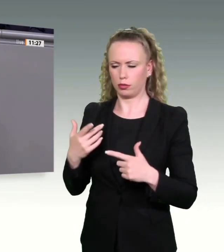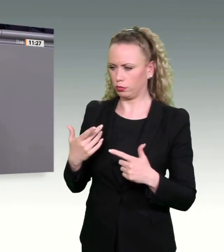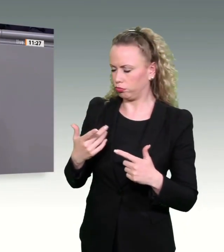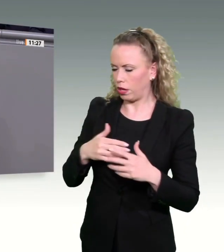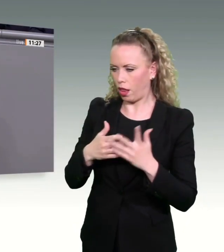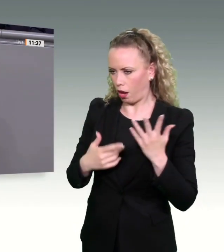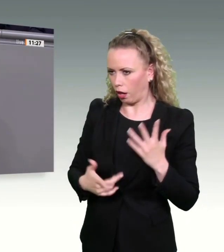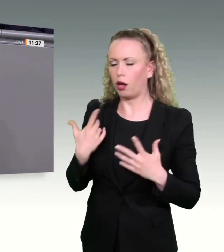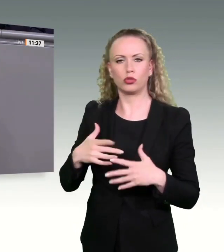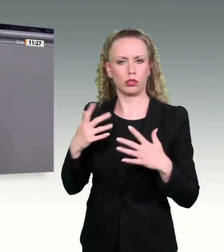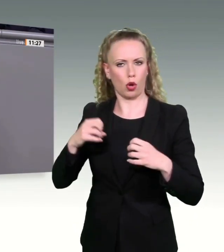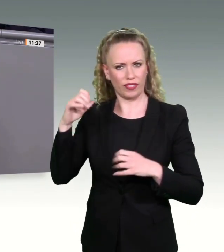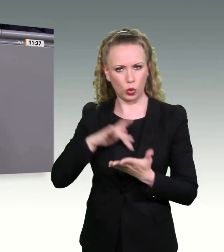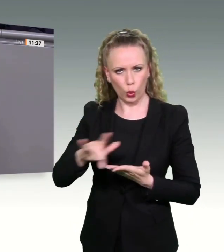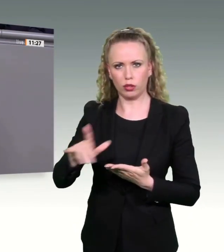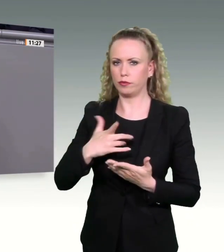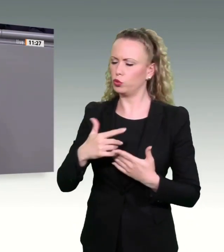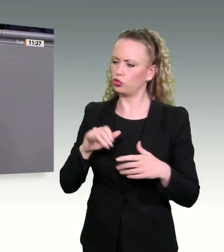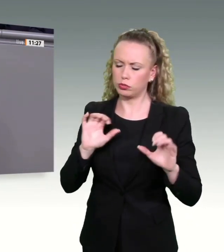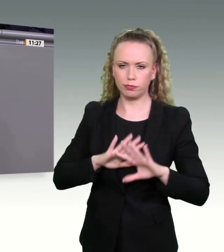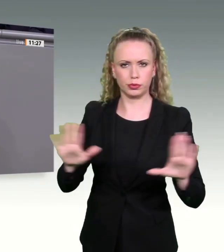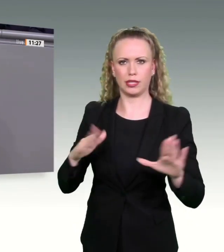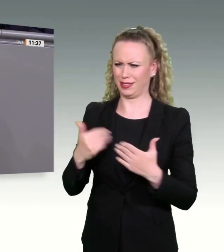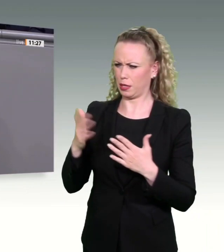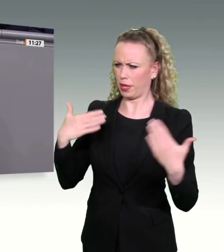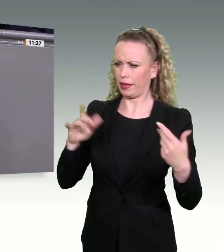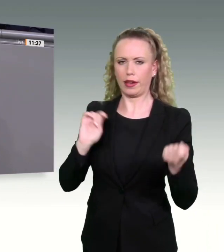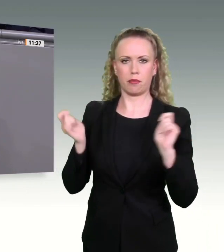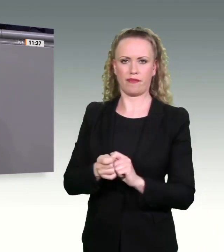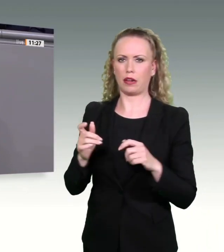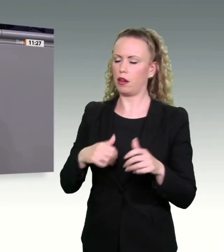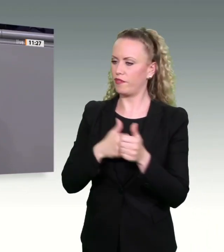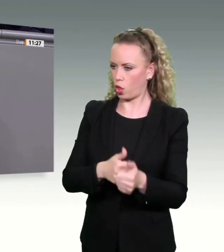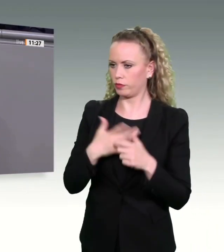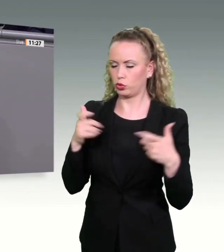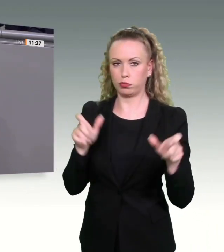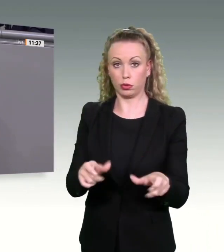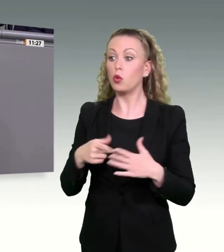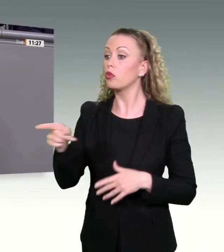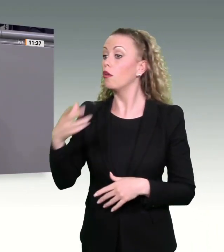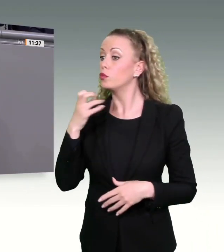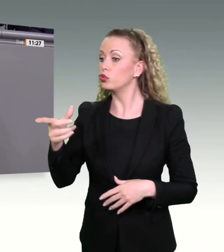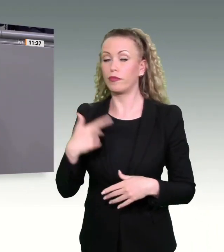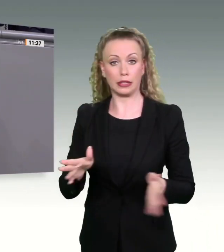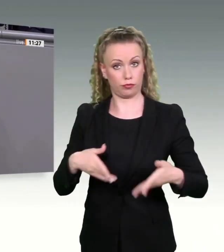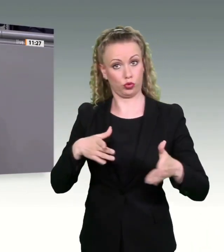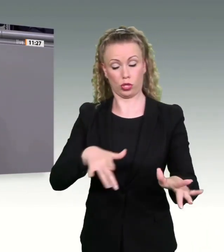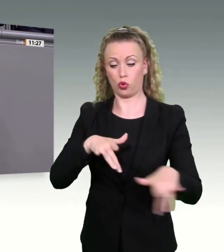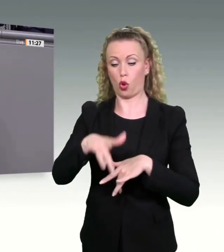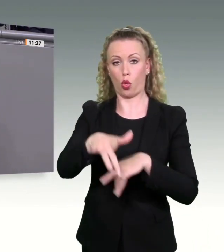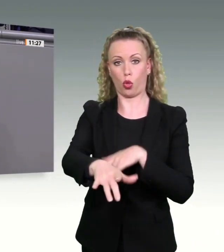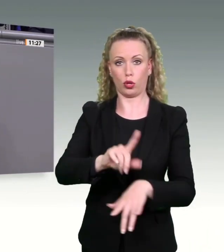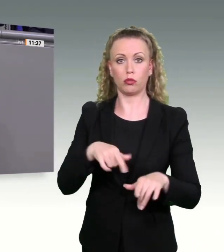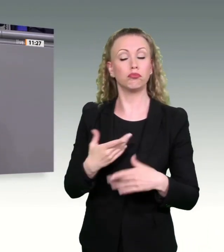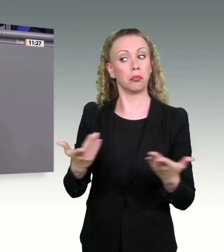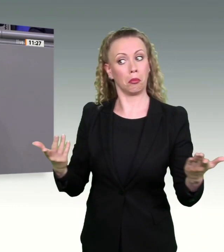abmildern. Sie, die Union, wünschen sich Straßen, die nicht von Schlaglöchern übersät sind, Brücken, die man nicht sperren muss, weil sie unter